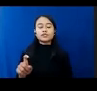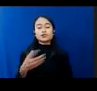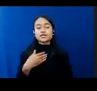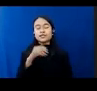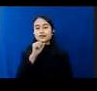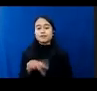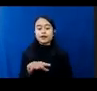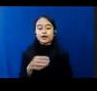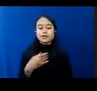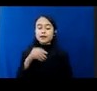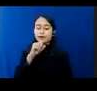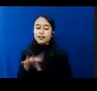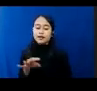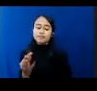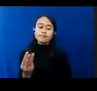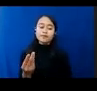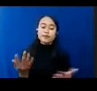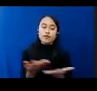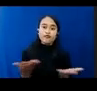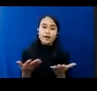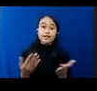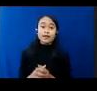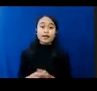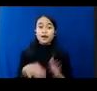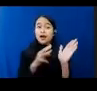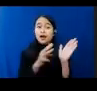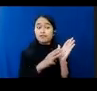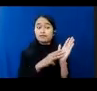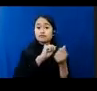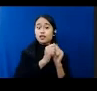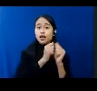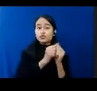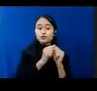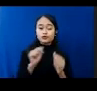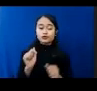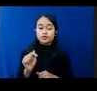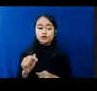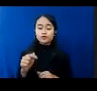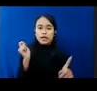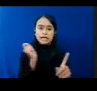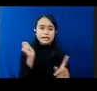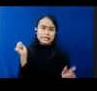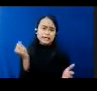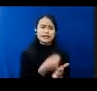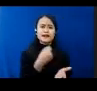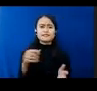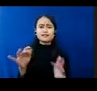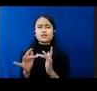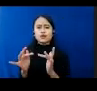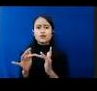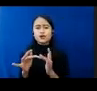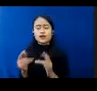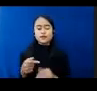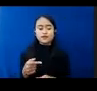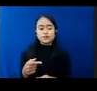Menyampaikan Beberapa Fakta Yang Kasus Dari Eksploitasi Dan Keterasan Berbasis Online Yang Dirujuk